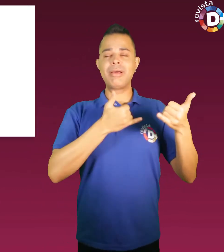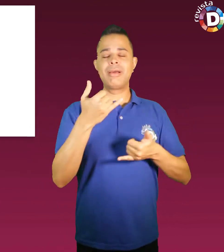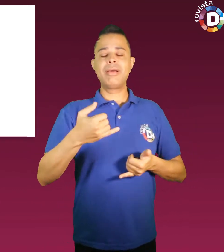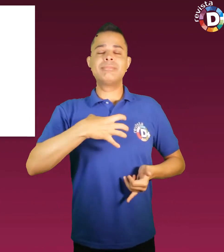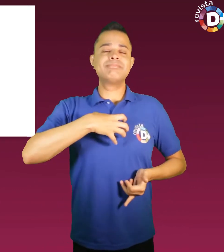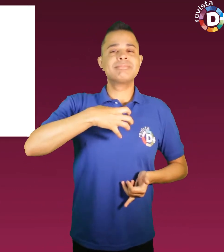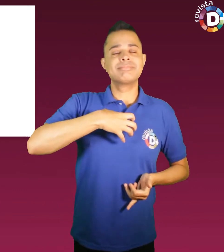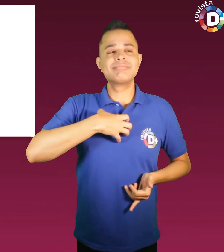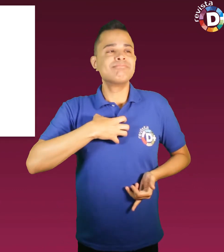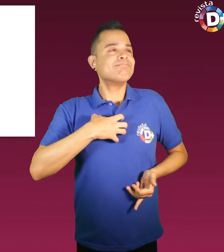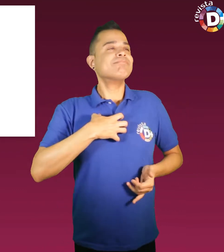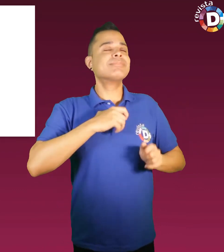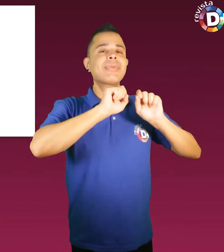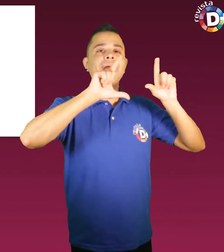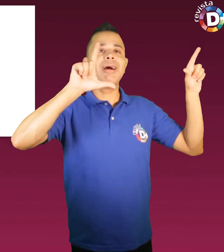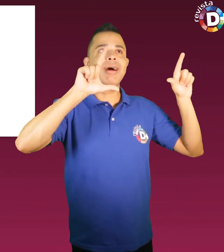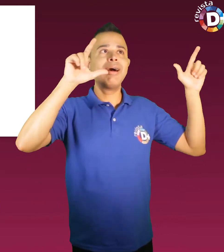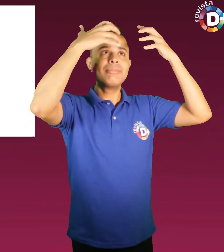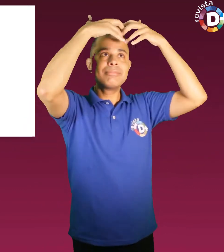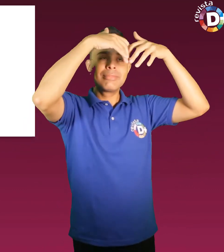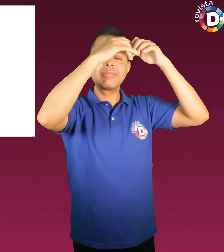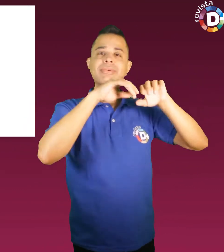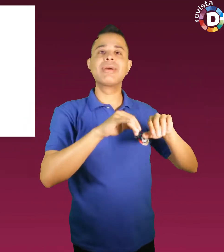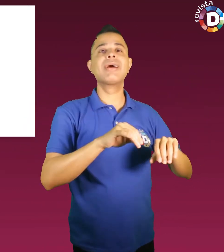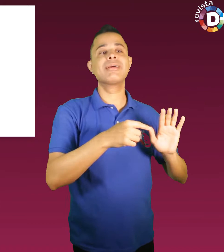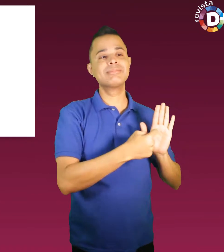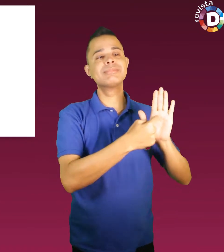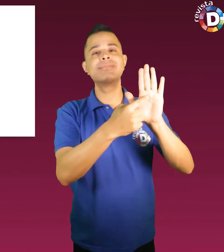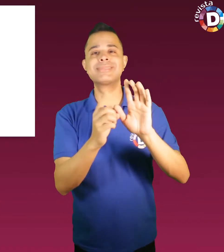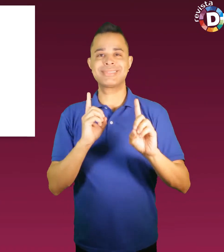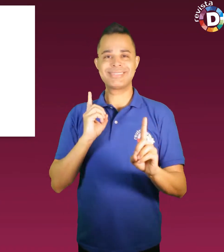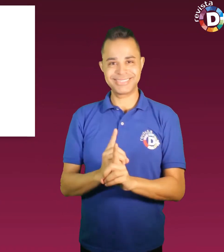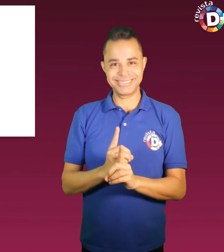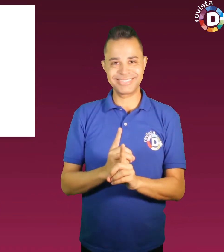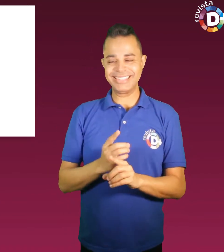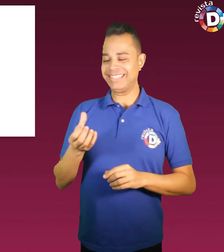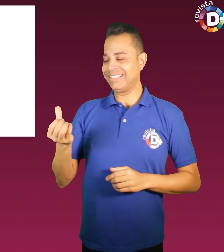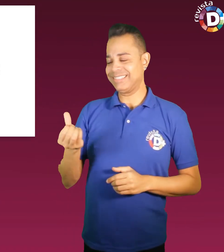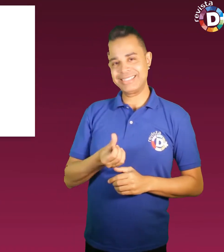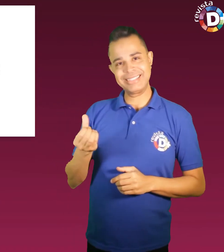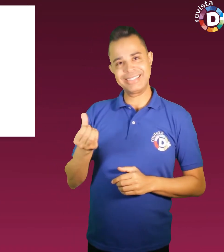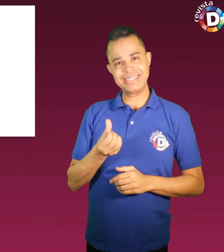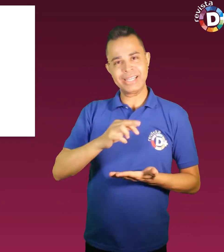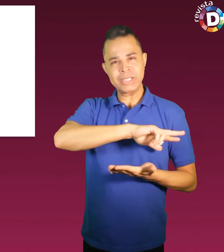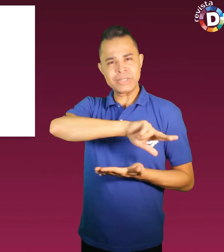sensibilidade das crianças são uma das exposições. Sexto, atrações